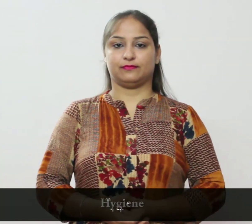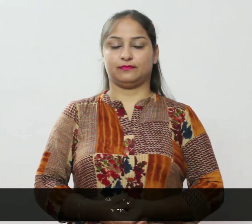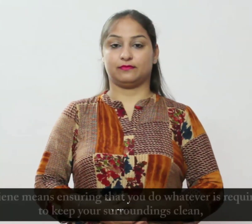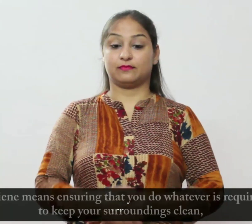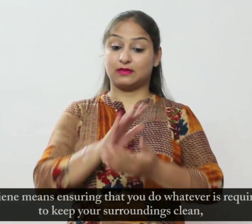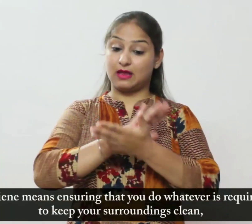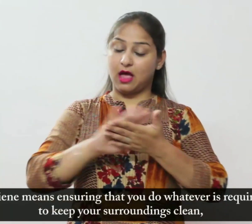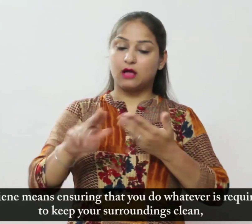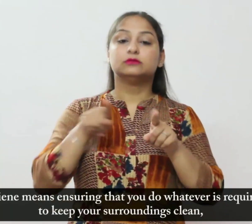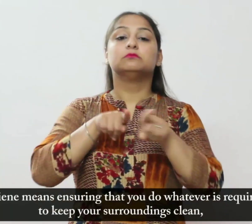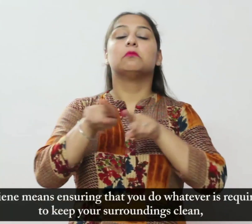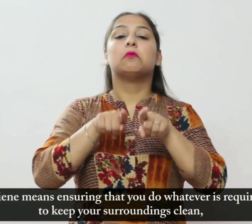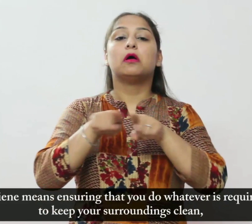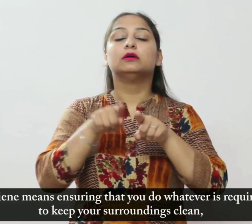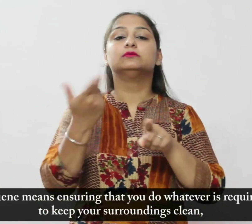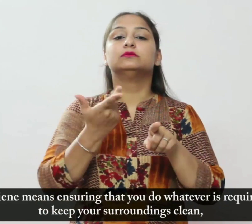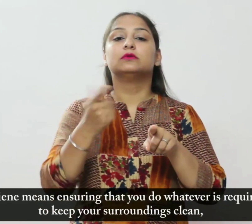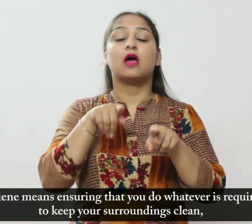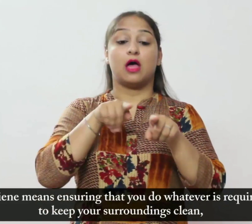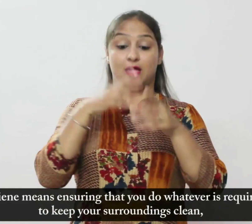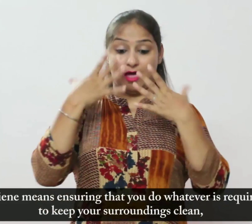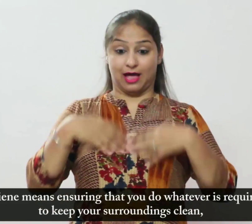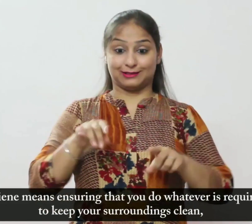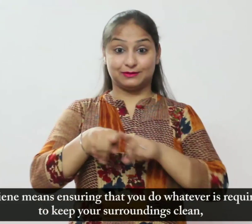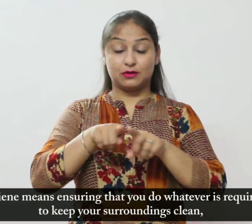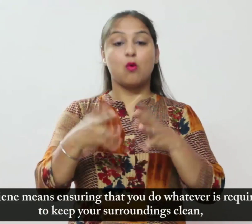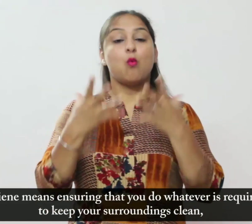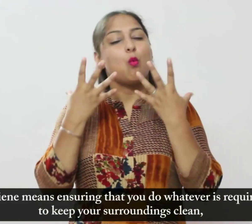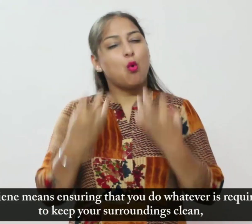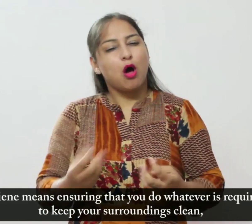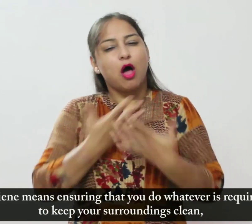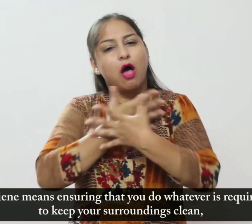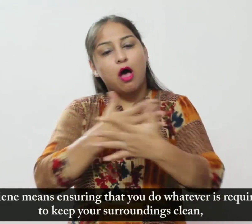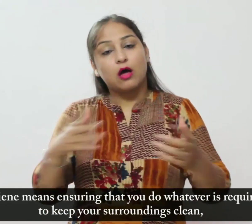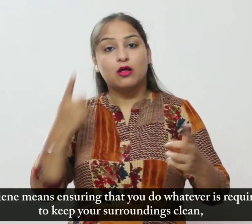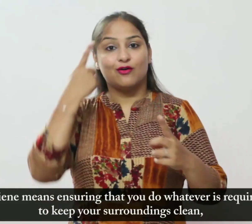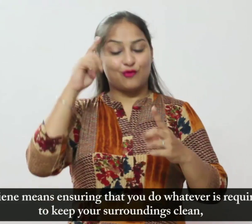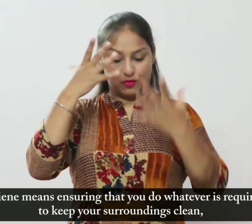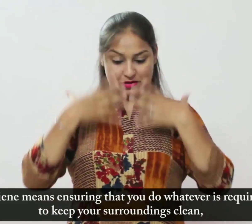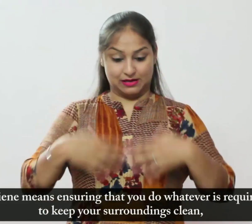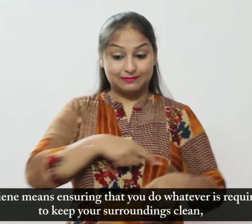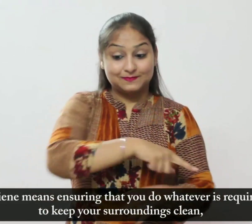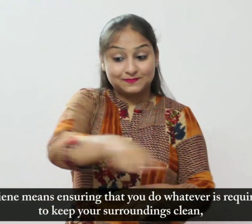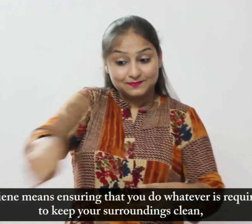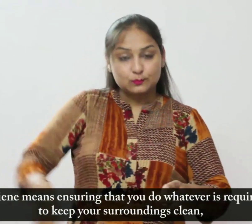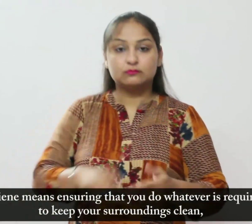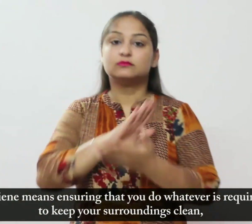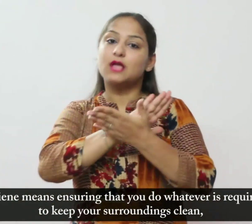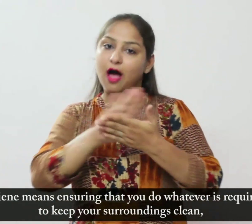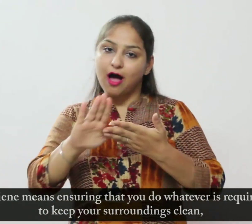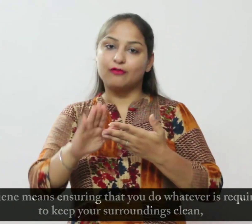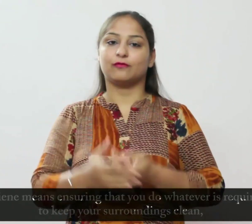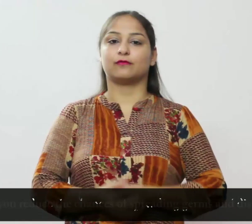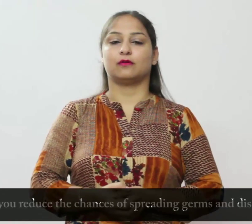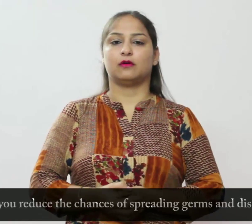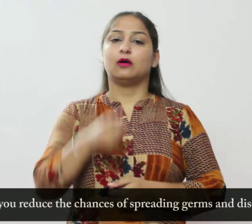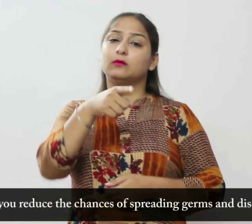स्वच्चता का अर्थ है कि आप अपने परिवेश को स्वच्च रखने के लिए जो कुछ भी आविशक है उसे